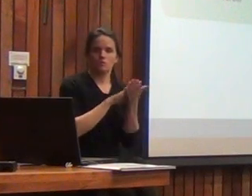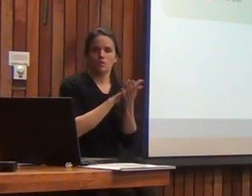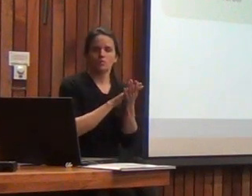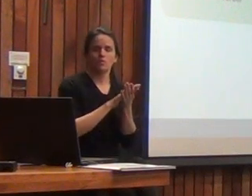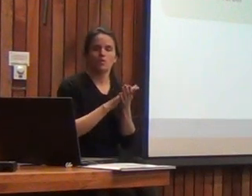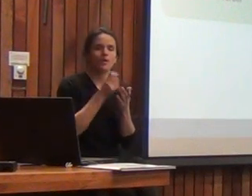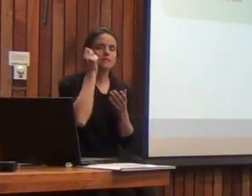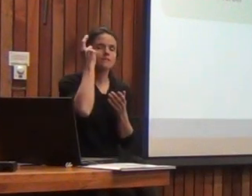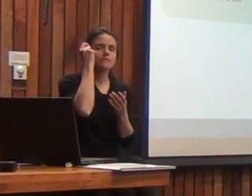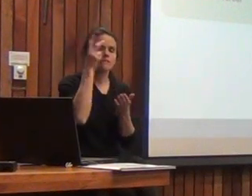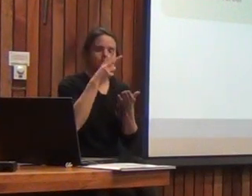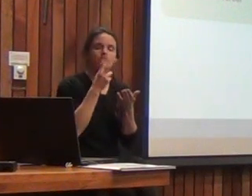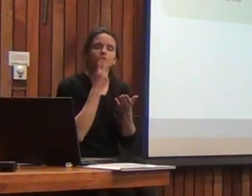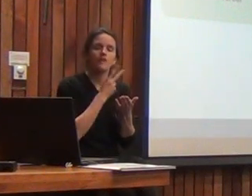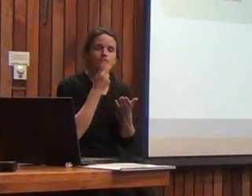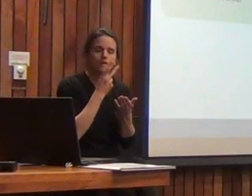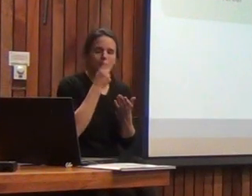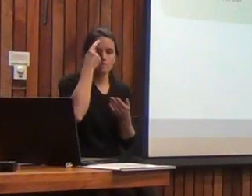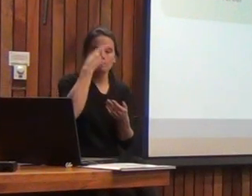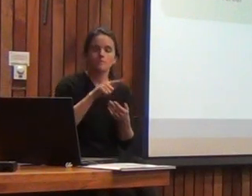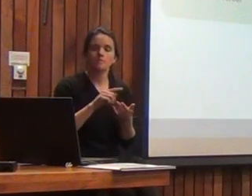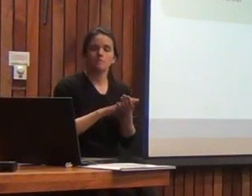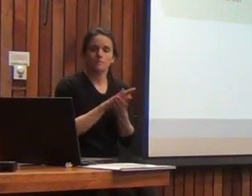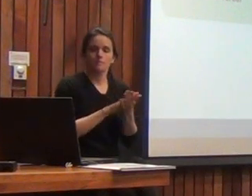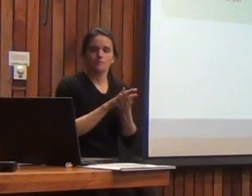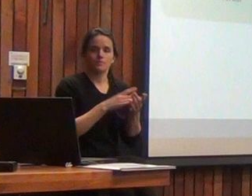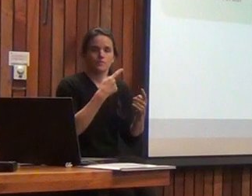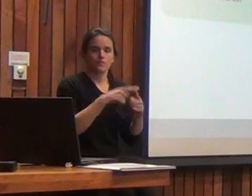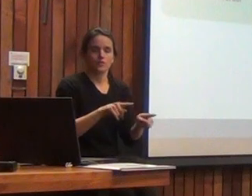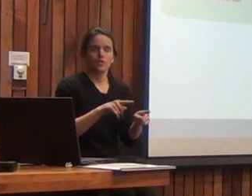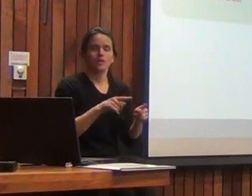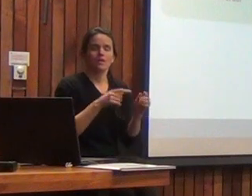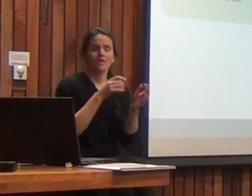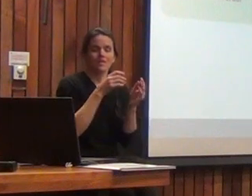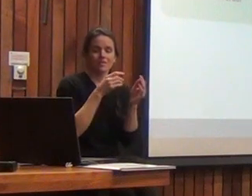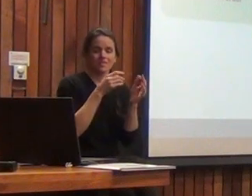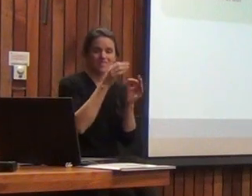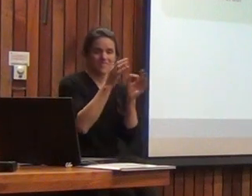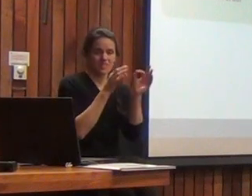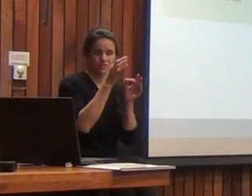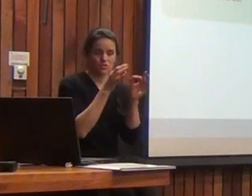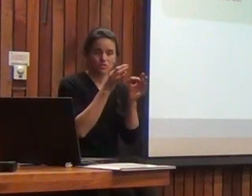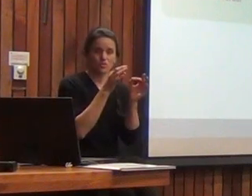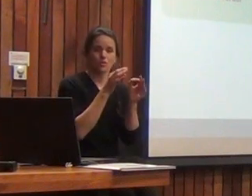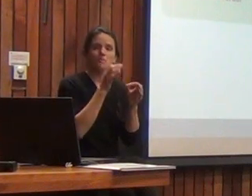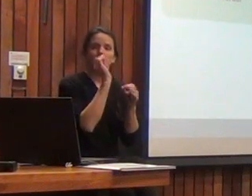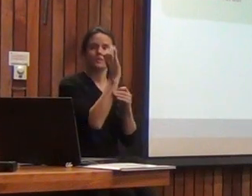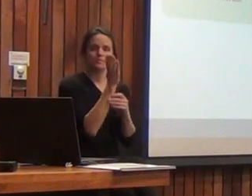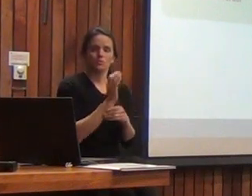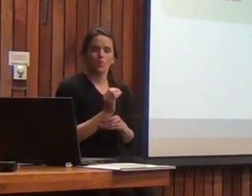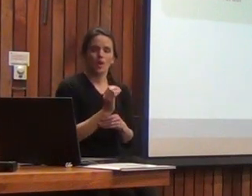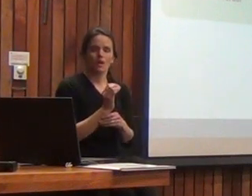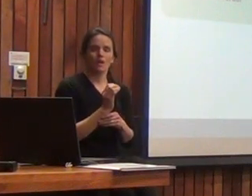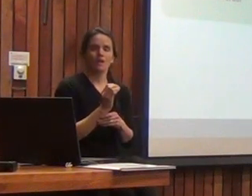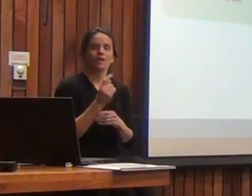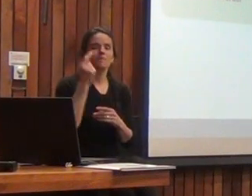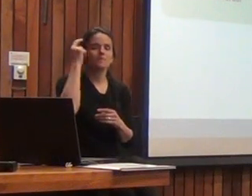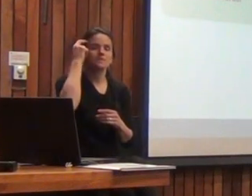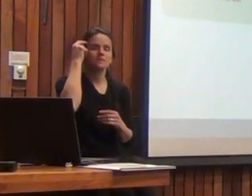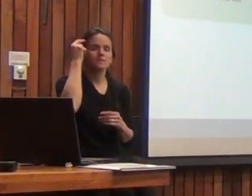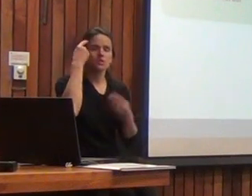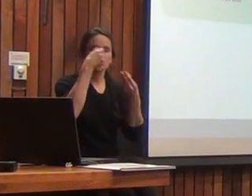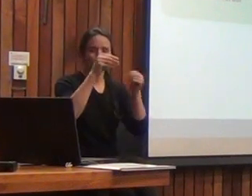comprensión verbal, pero por ejemplo, ese que se llamaba organización perceptual ahora se dividió en dos, relacionamiento fluido y